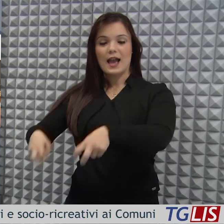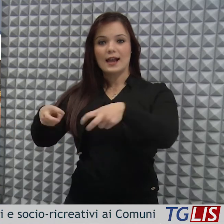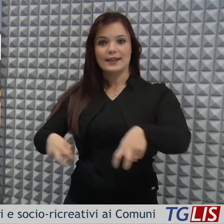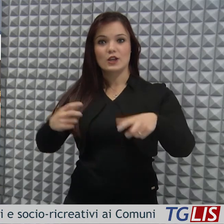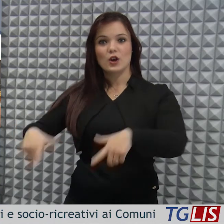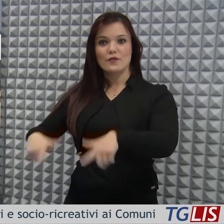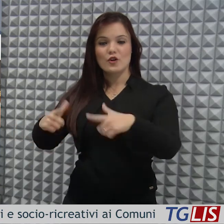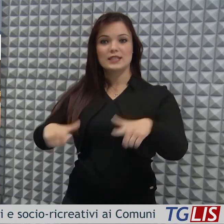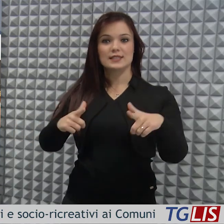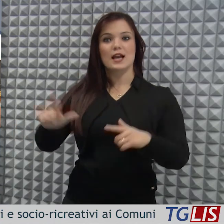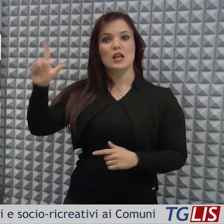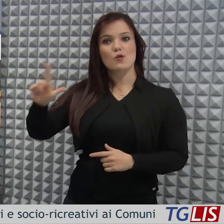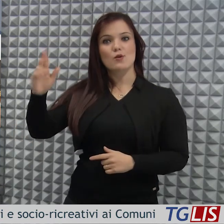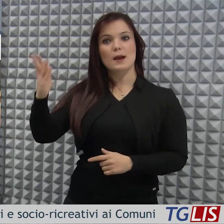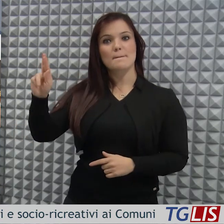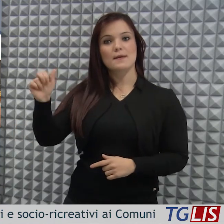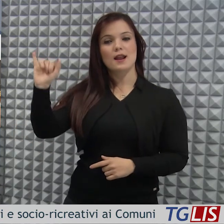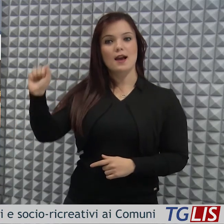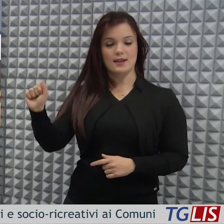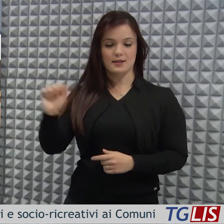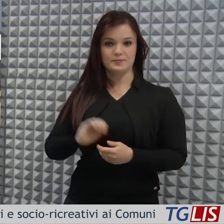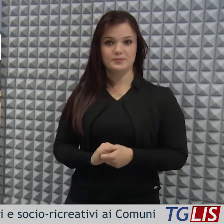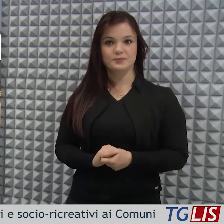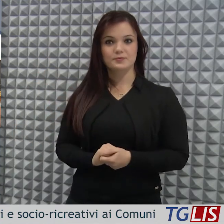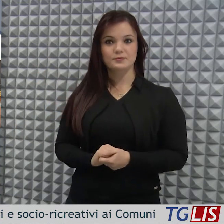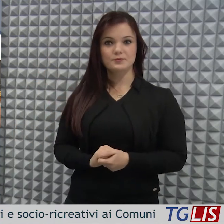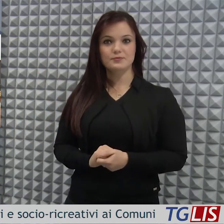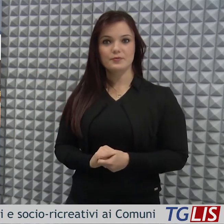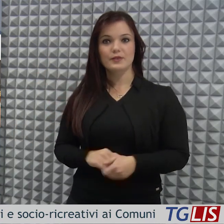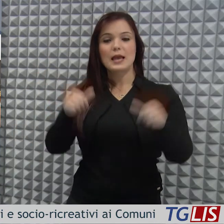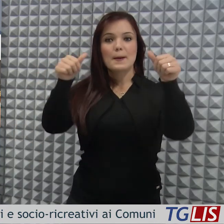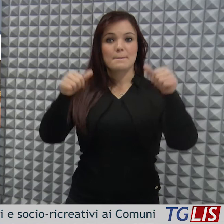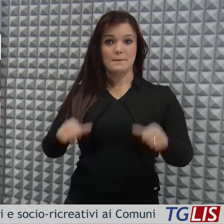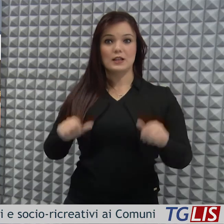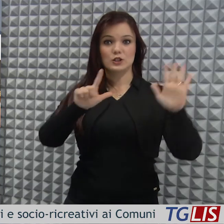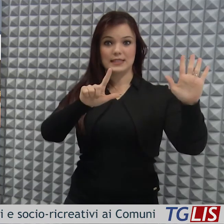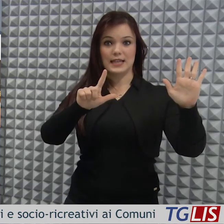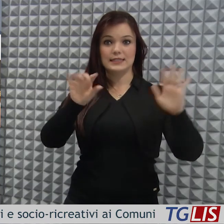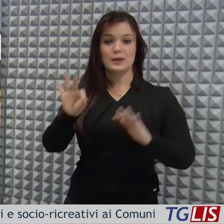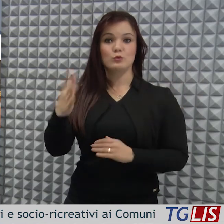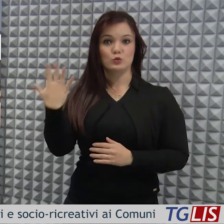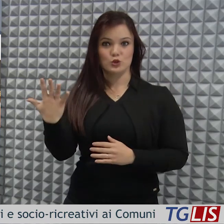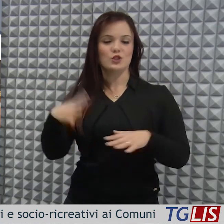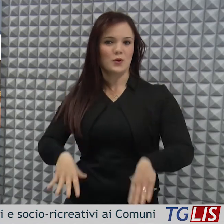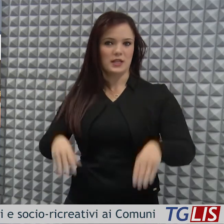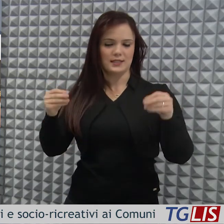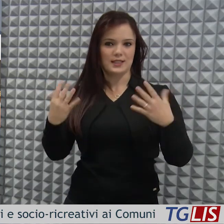politiche agricole e forestali Luca Braia. Per la prima finestra del bando 7